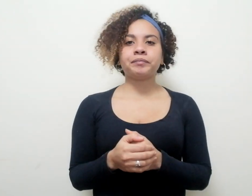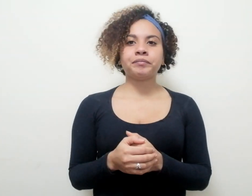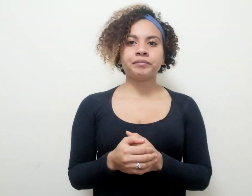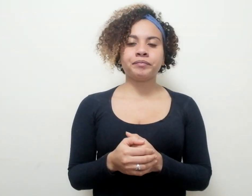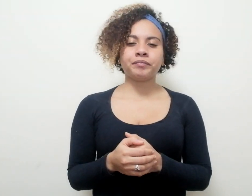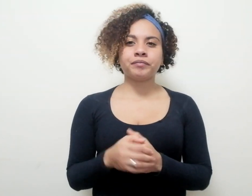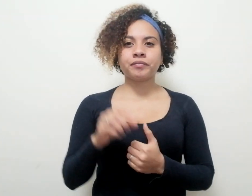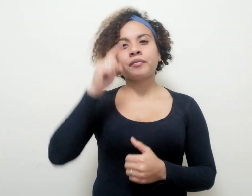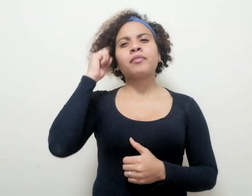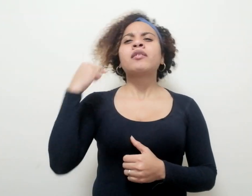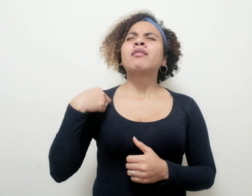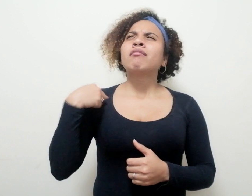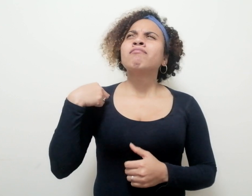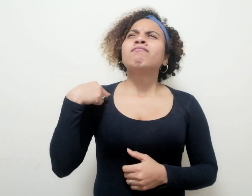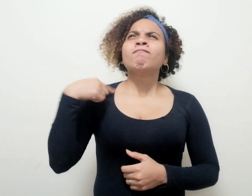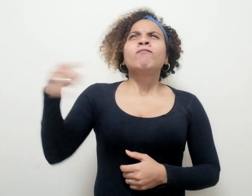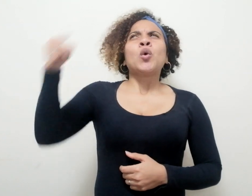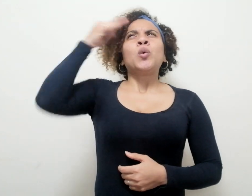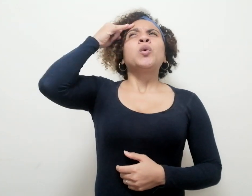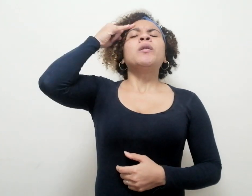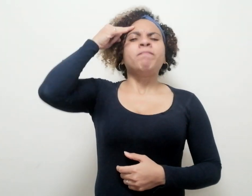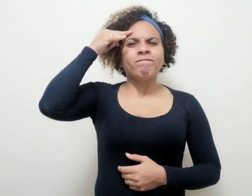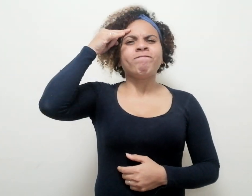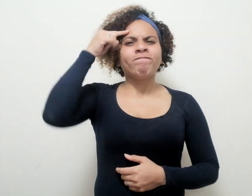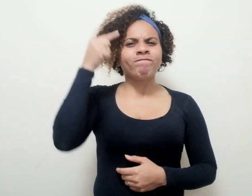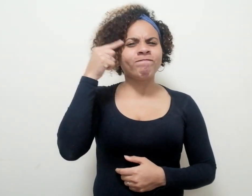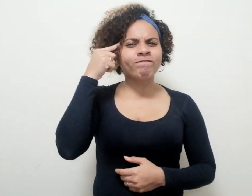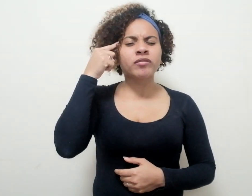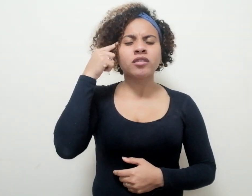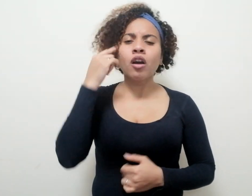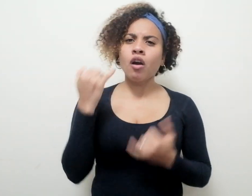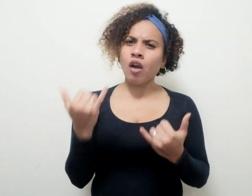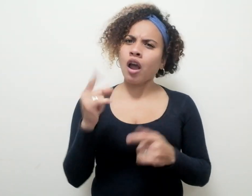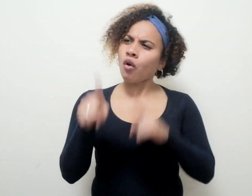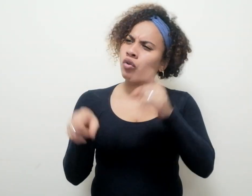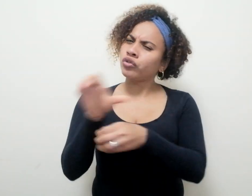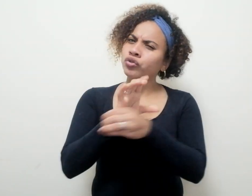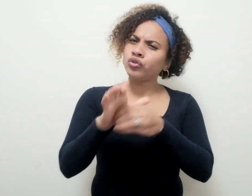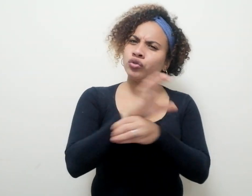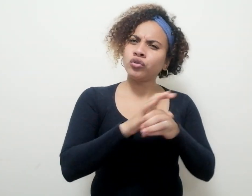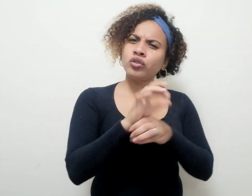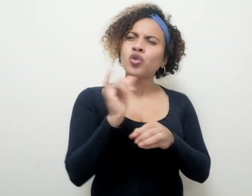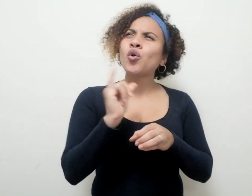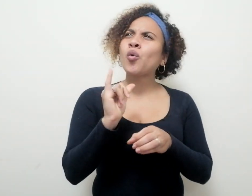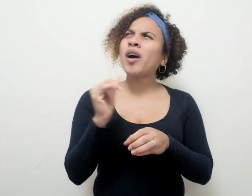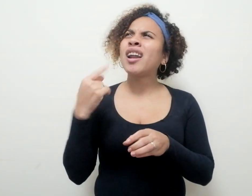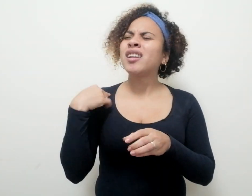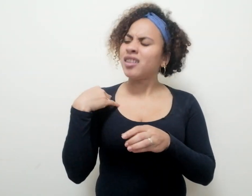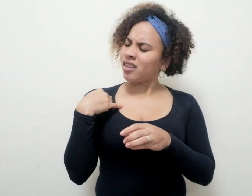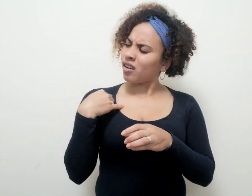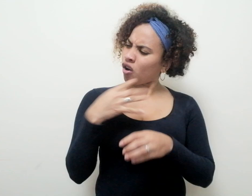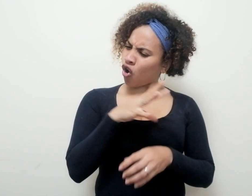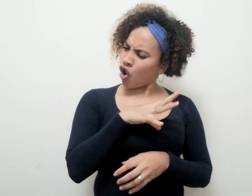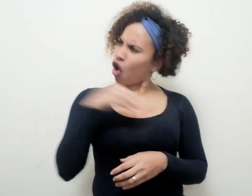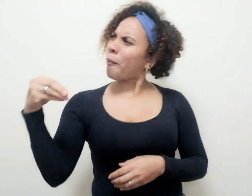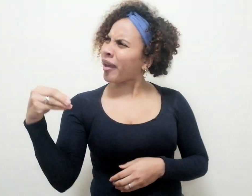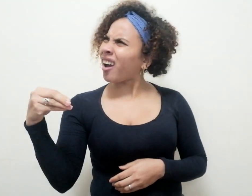Se me arrima por este pensamiento. Hay ciudades con las que uno se mimetiza a tal punto que, al